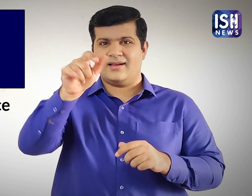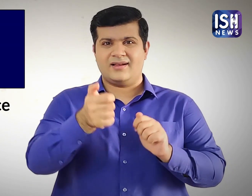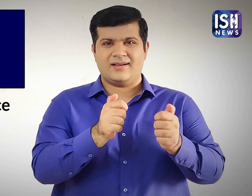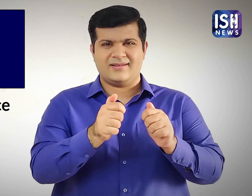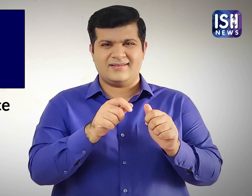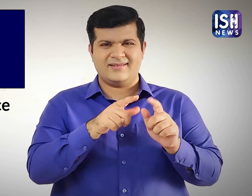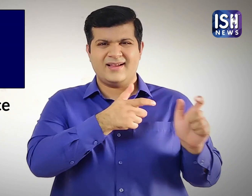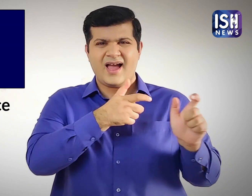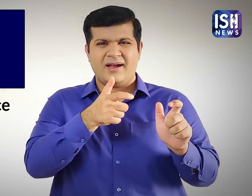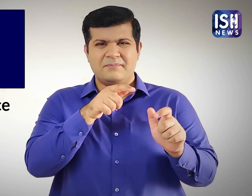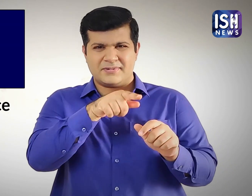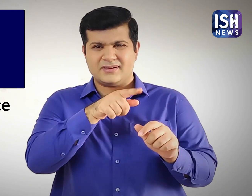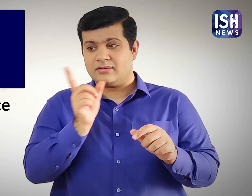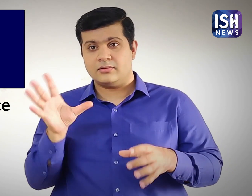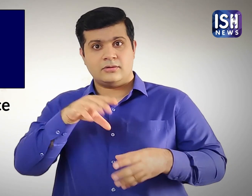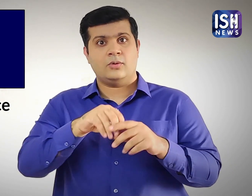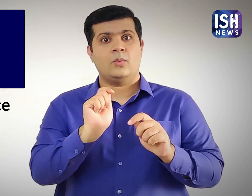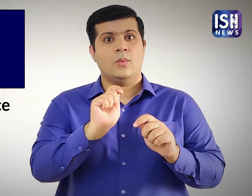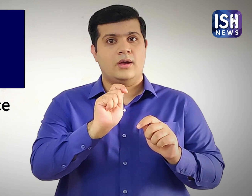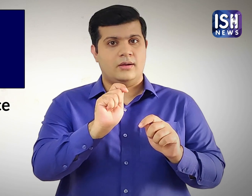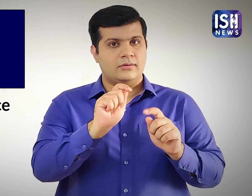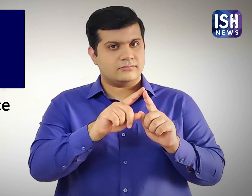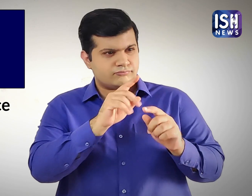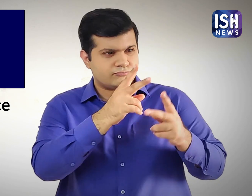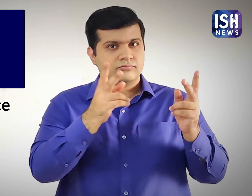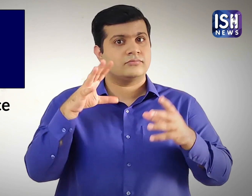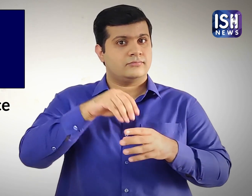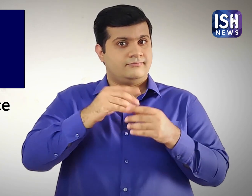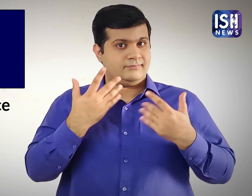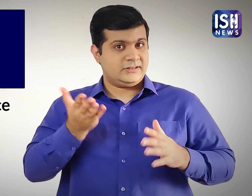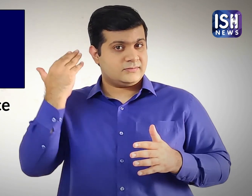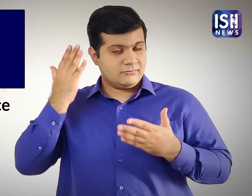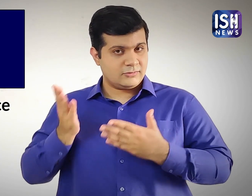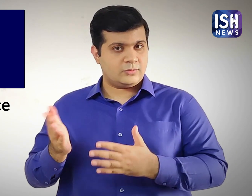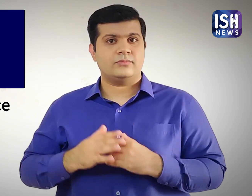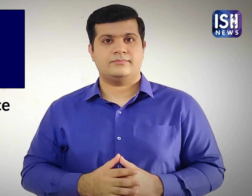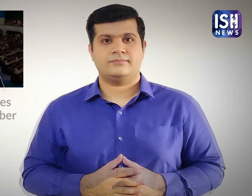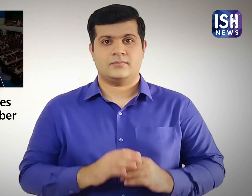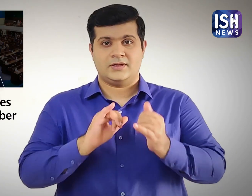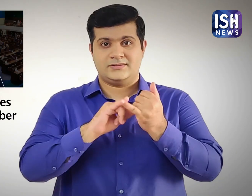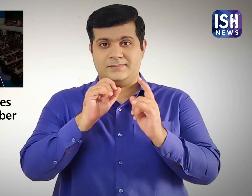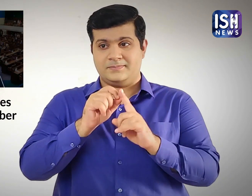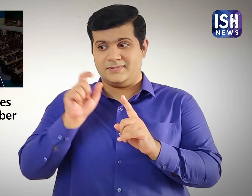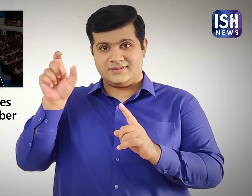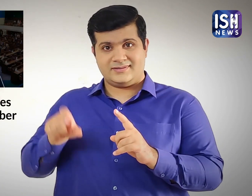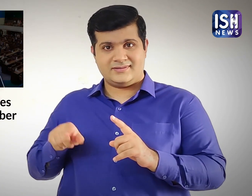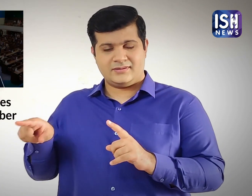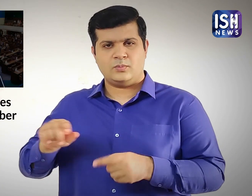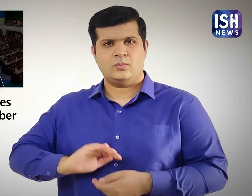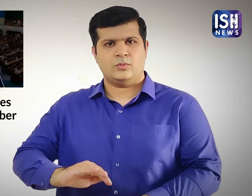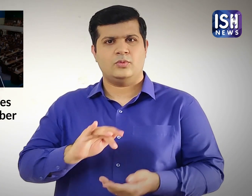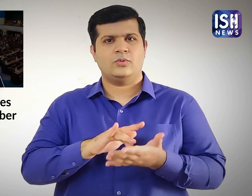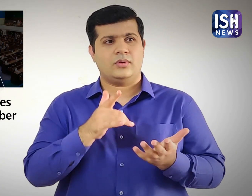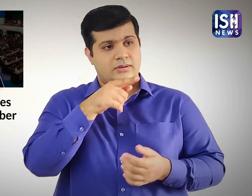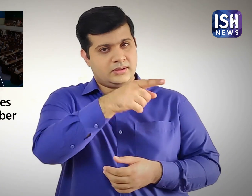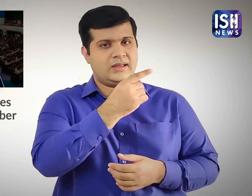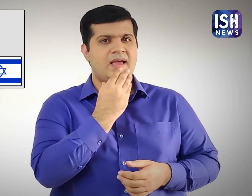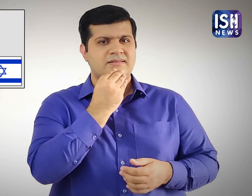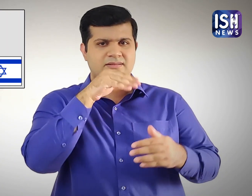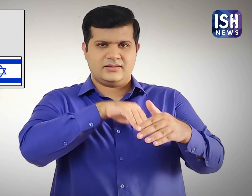है। पिंटो का जन्म और पालन पोशन